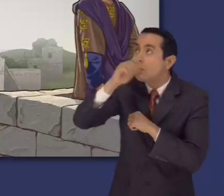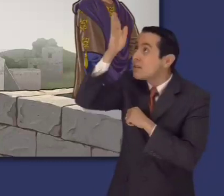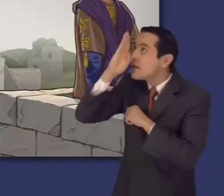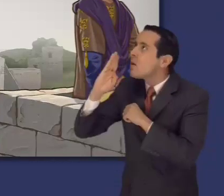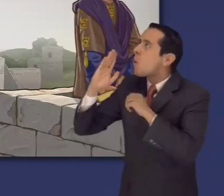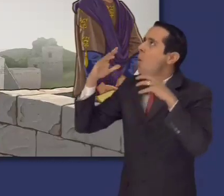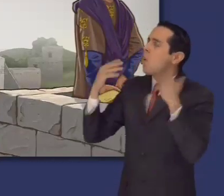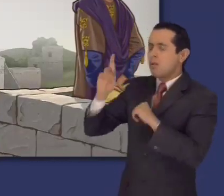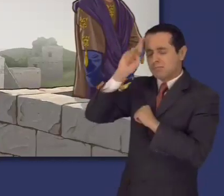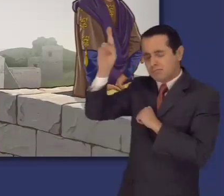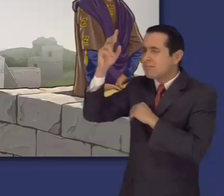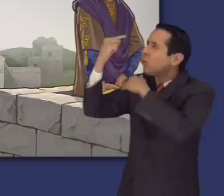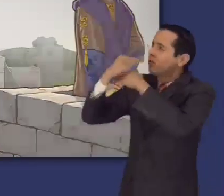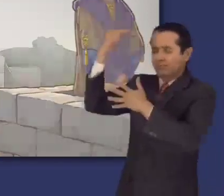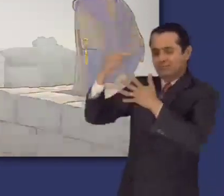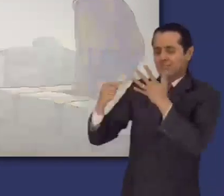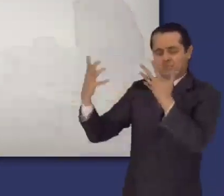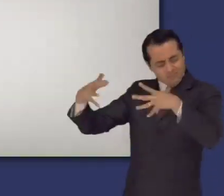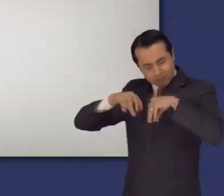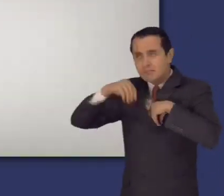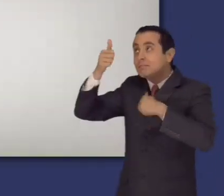porque este es todo el deber del hombre.